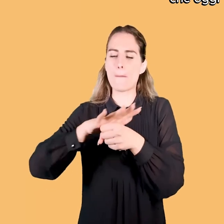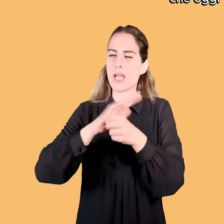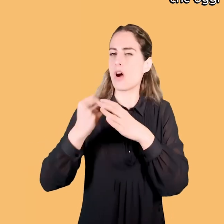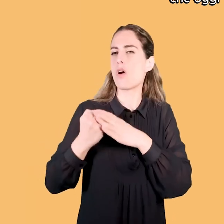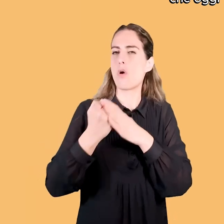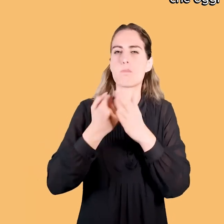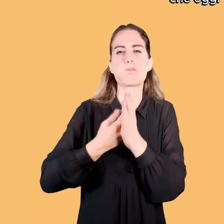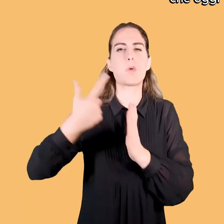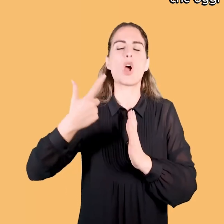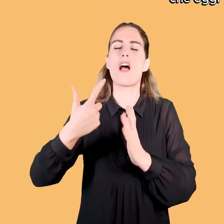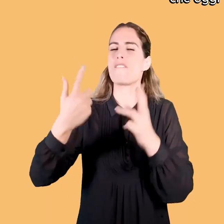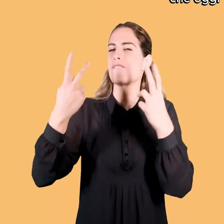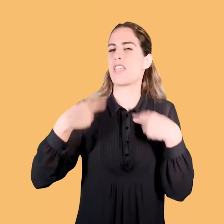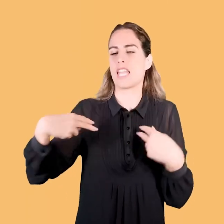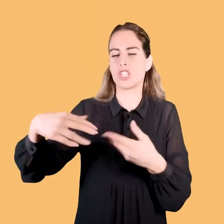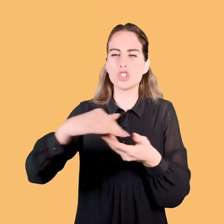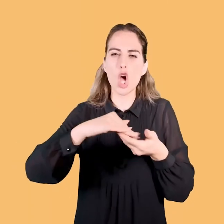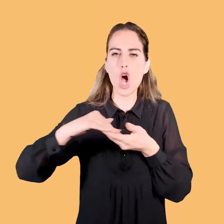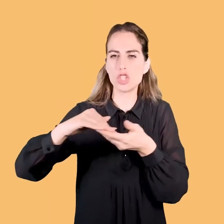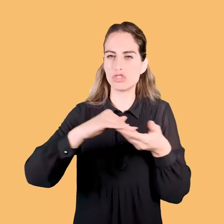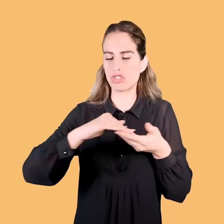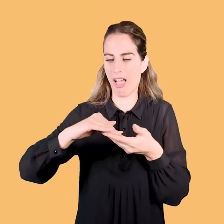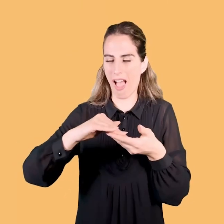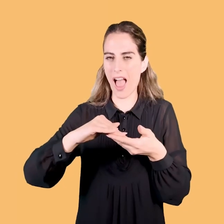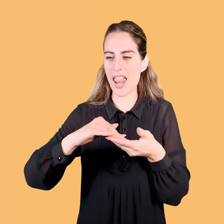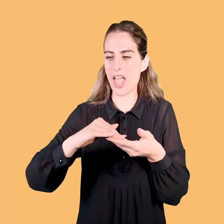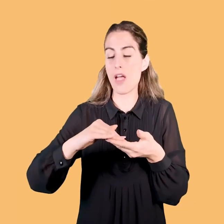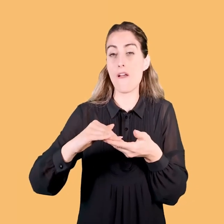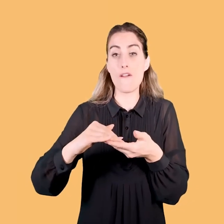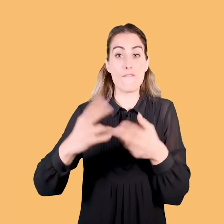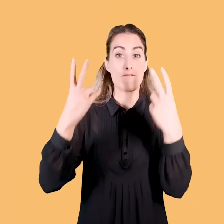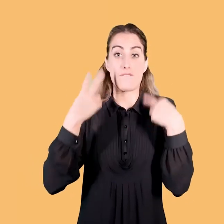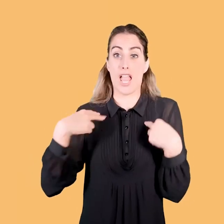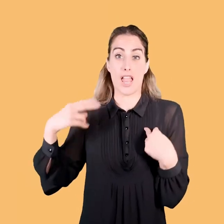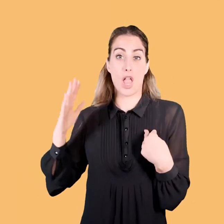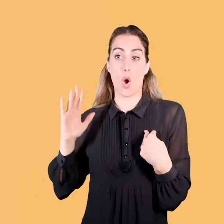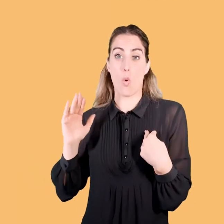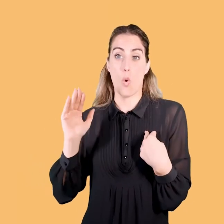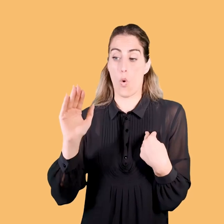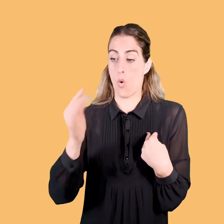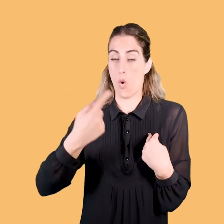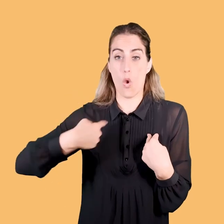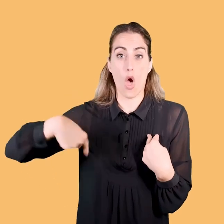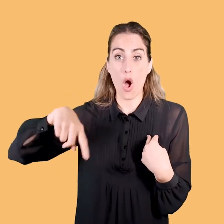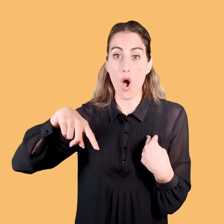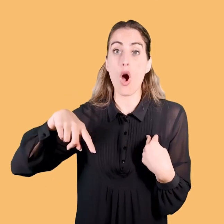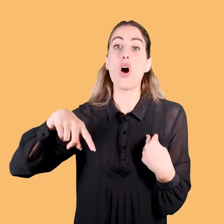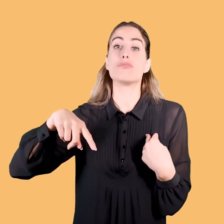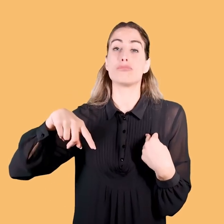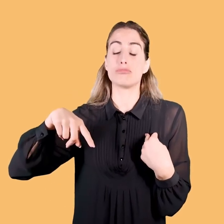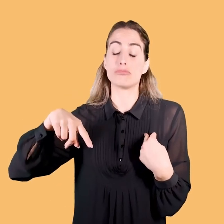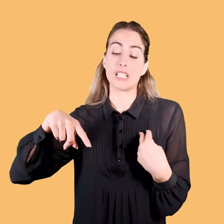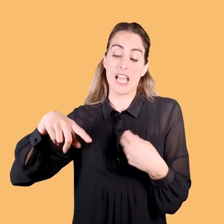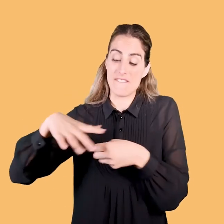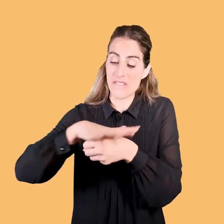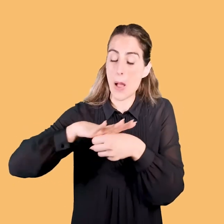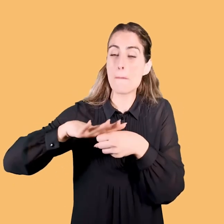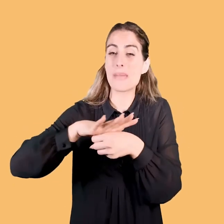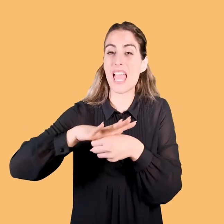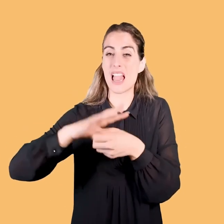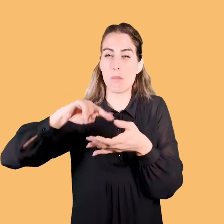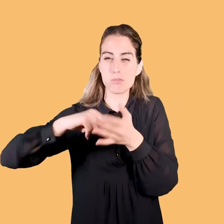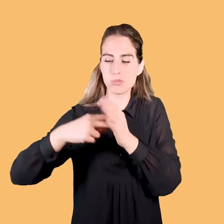del nostro vivere sociale che oggi ha nella nostra vita quotidiana stride, comincia a